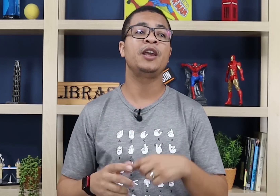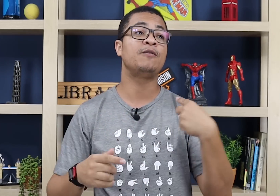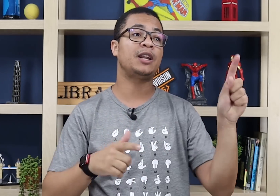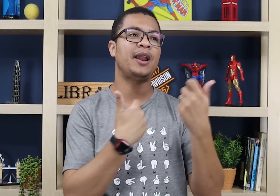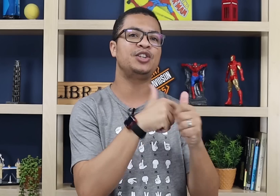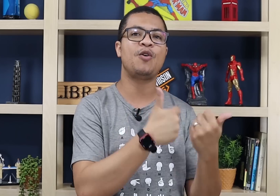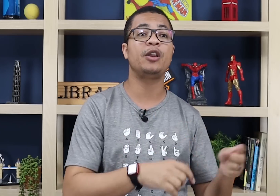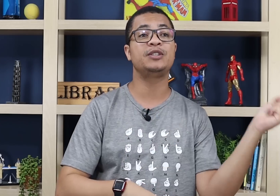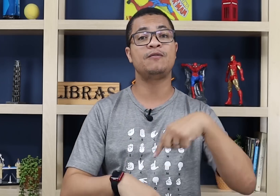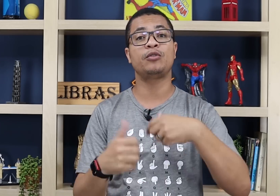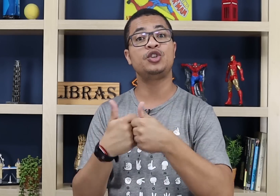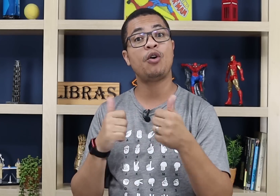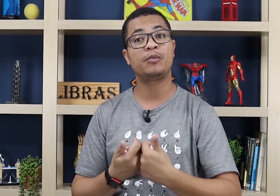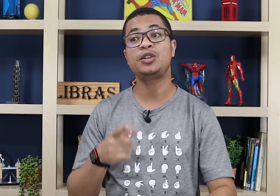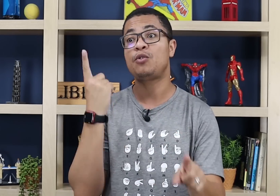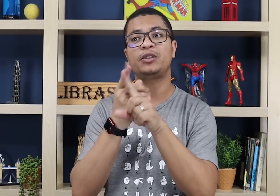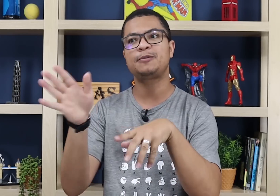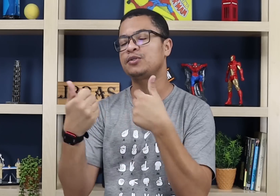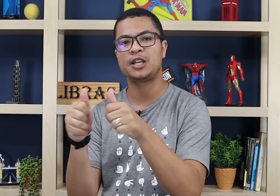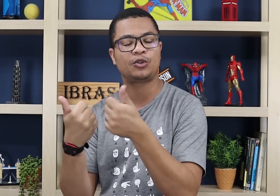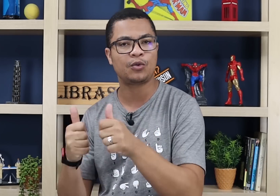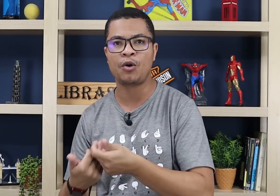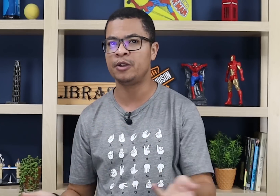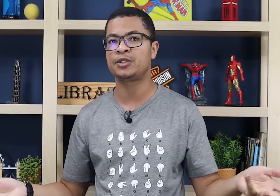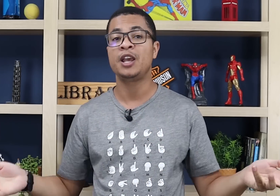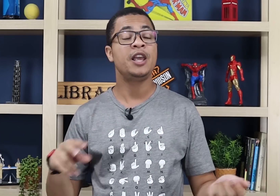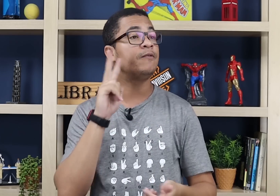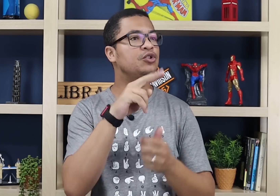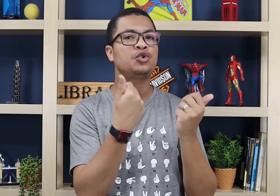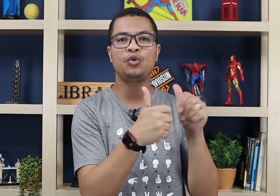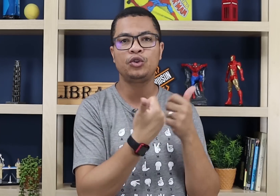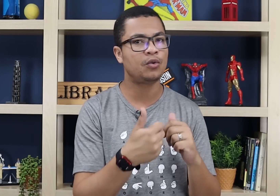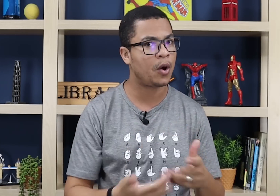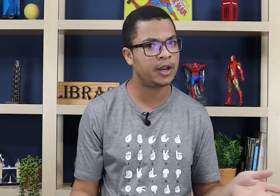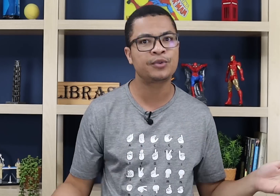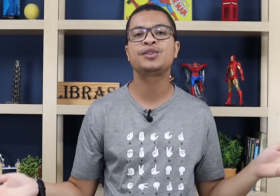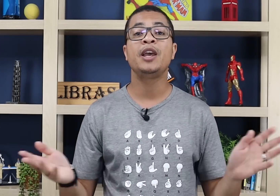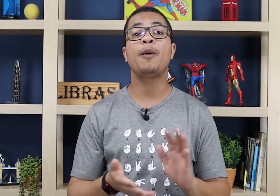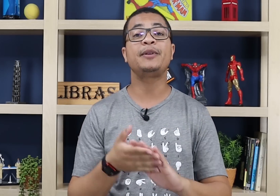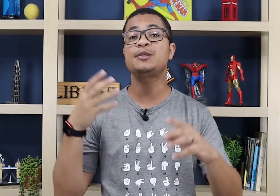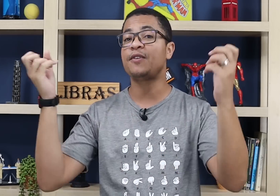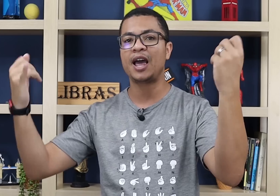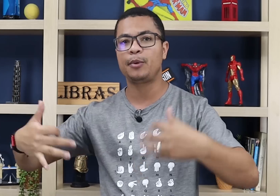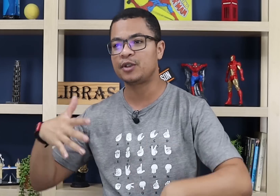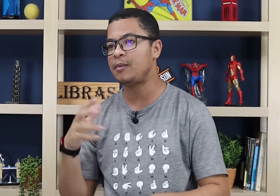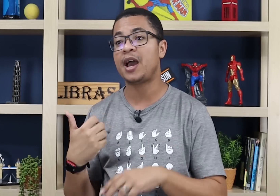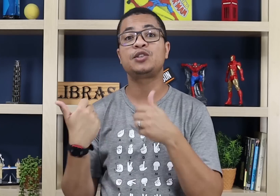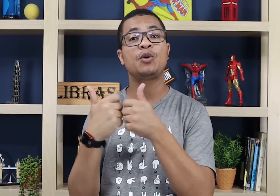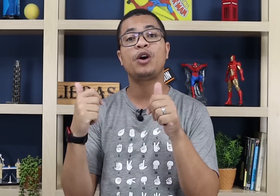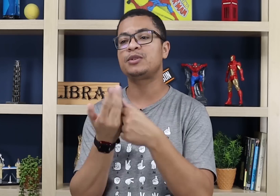Eu vou trabalhar de ônibus. Eu volto de ônibus. Encontro as pessoas dentro do ônibus. Eu vejo surdo no ônibus. Eu preciso falar pros meus familiares que o ônibus